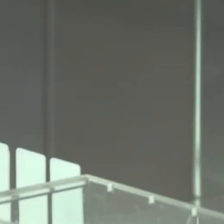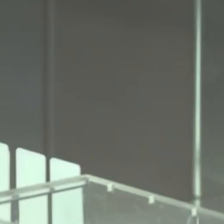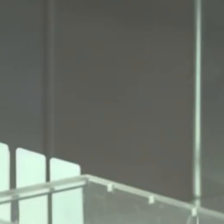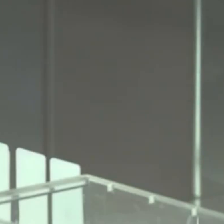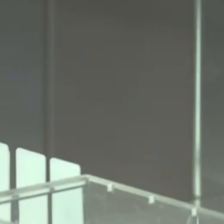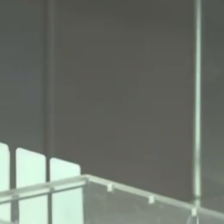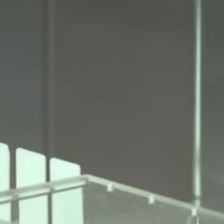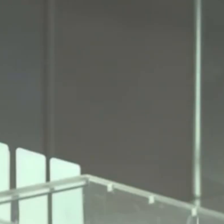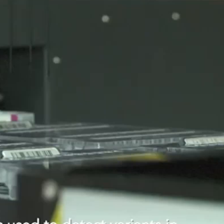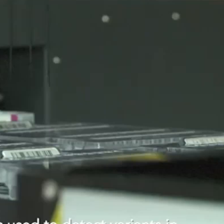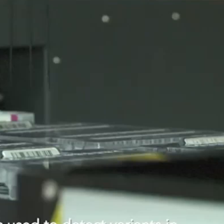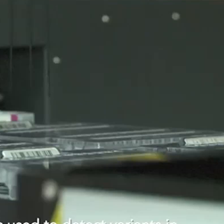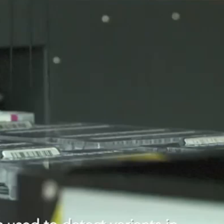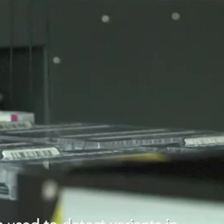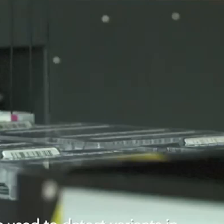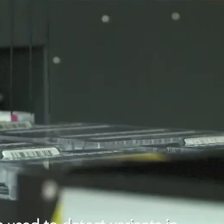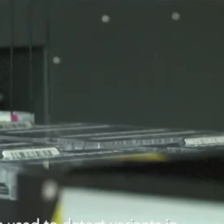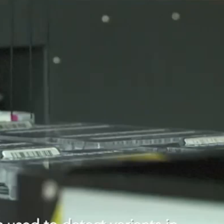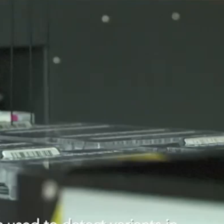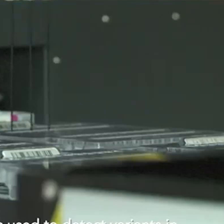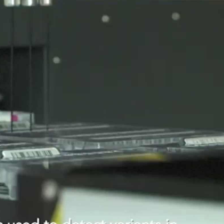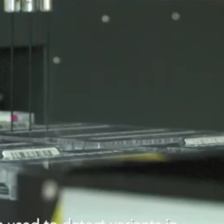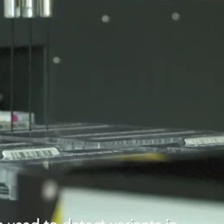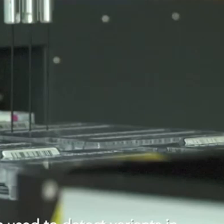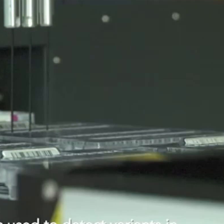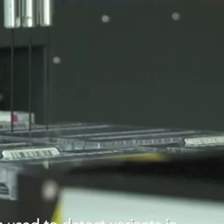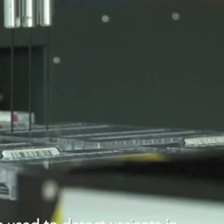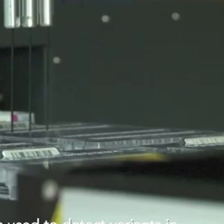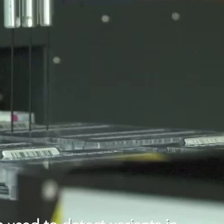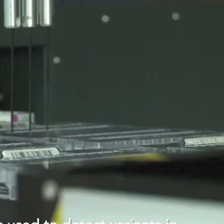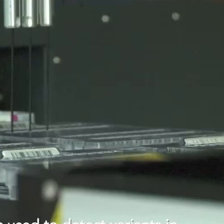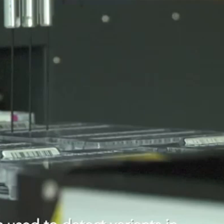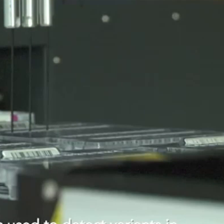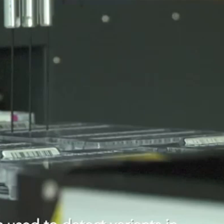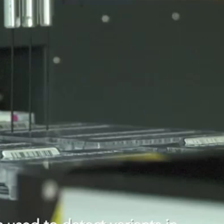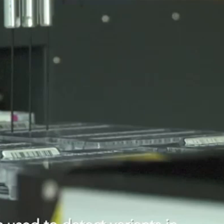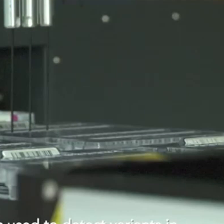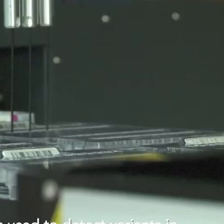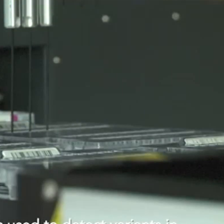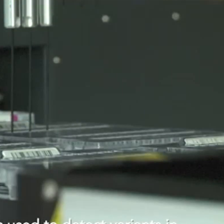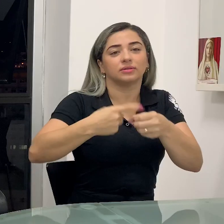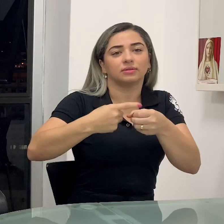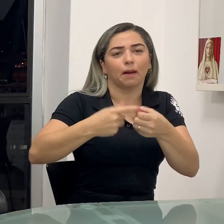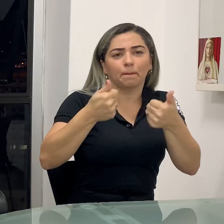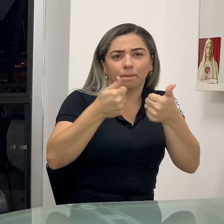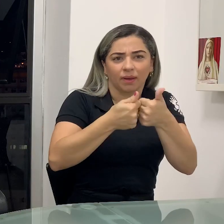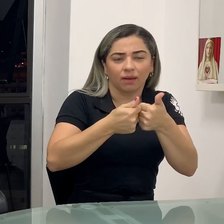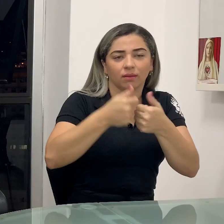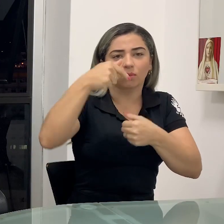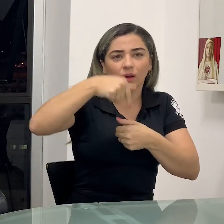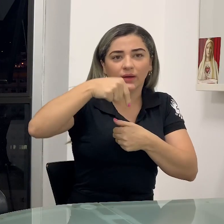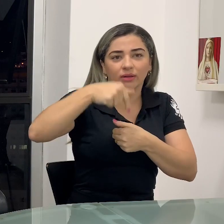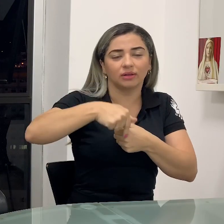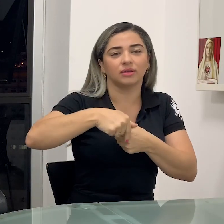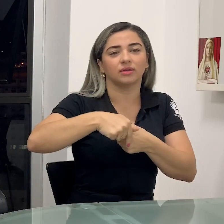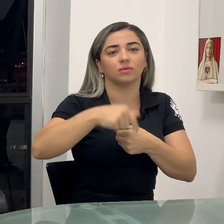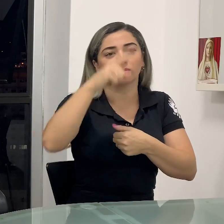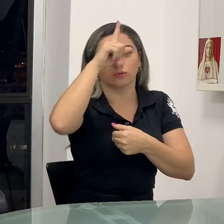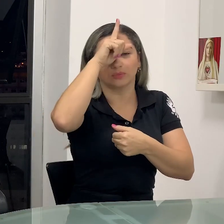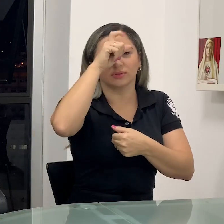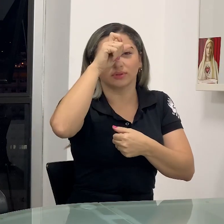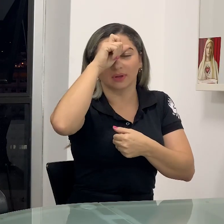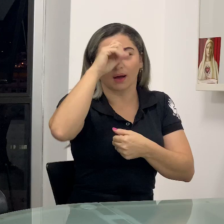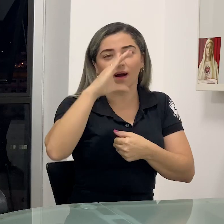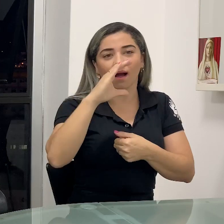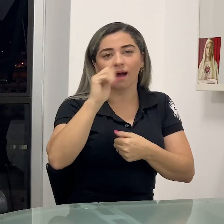identificada a transmissão comunitária em Caratinga, ou seja, quando não se sabe a origem do vírus. Todos os dois casos têm um caso